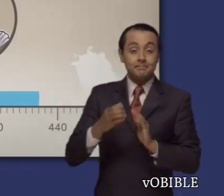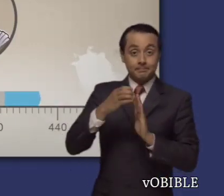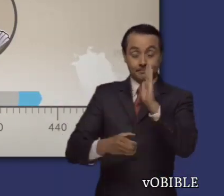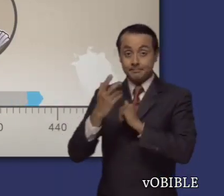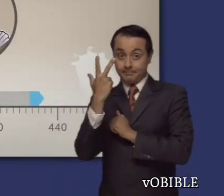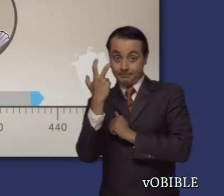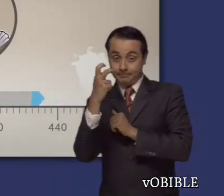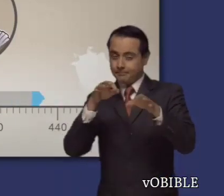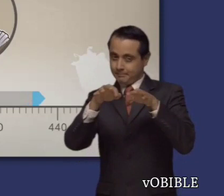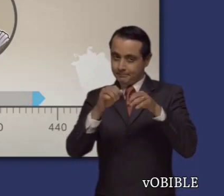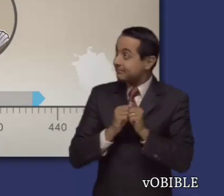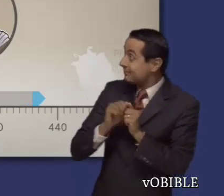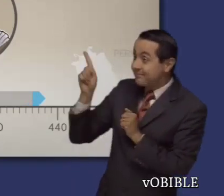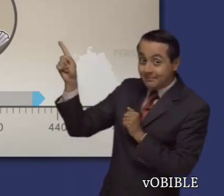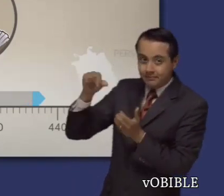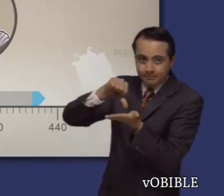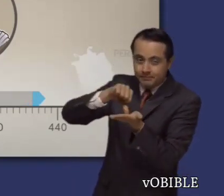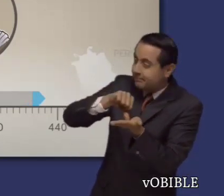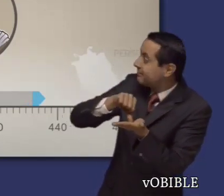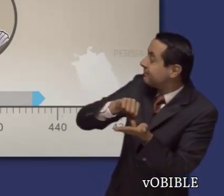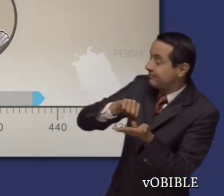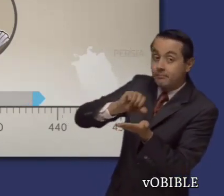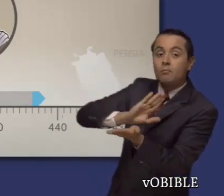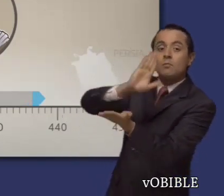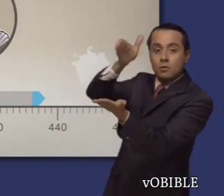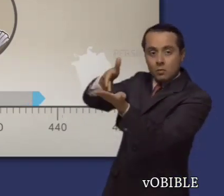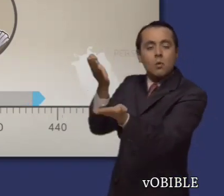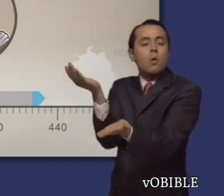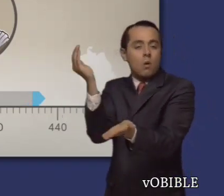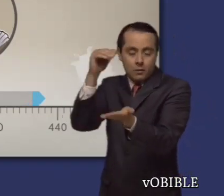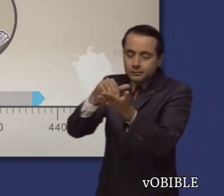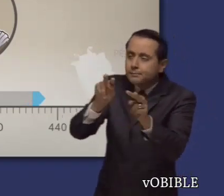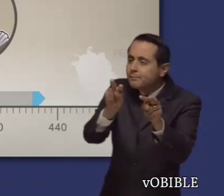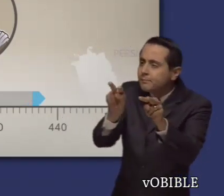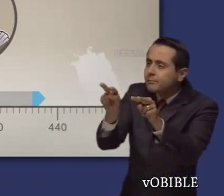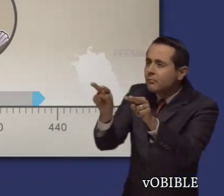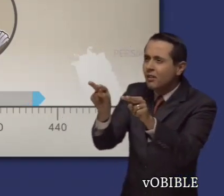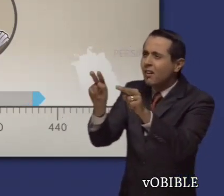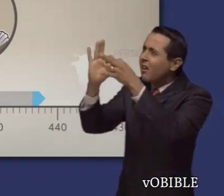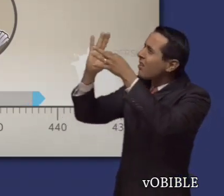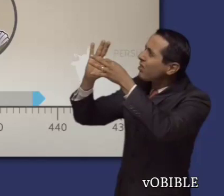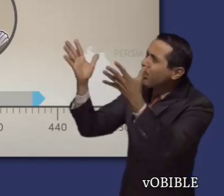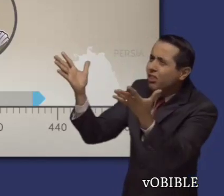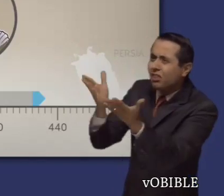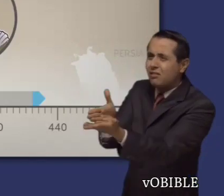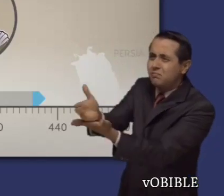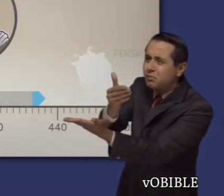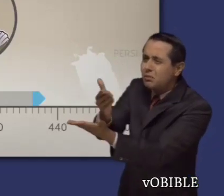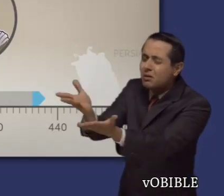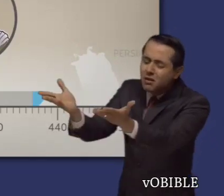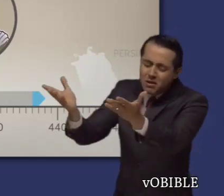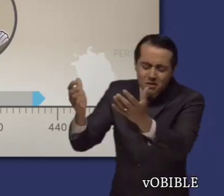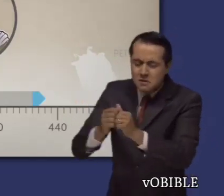En el capítulo 13, leemos que Nehemias viajó a Jerusalén por segunda vez y descubrió que los judíos no habían cumplido las promesas que le